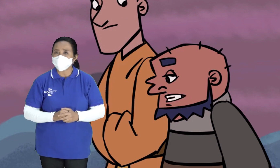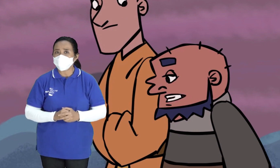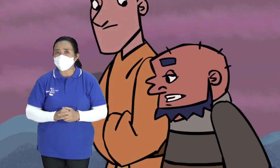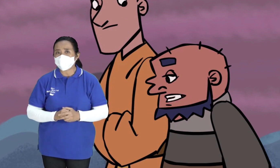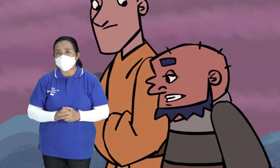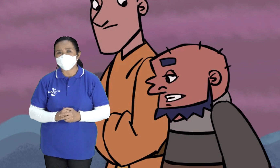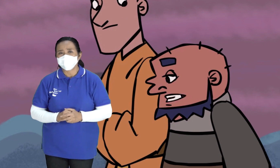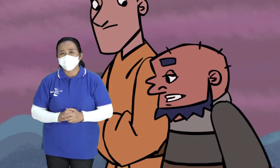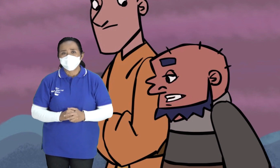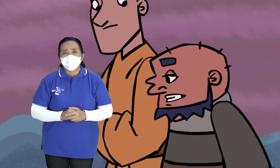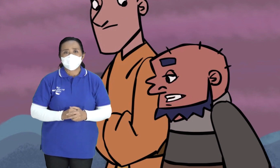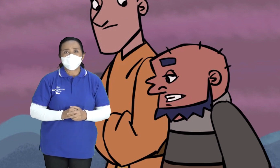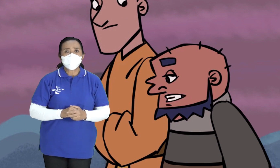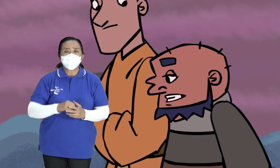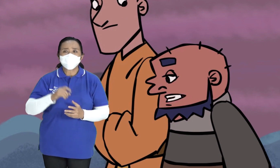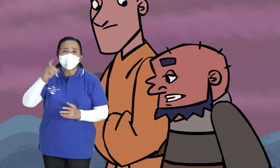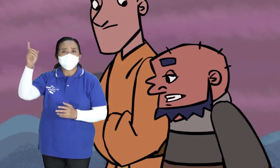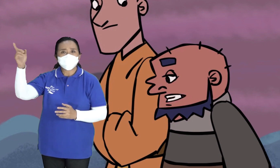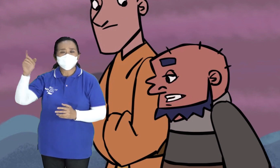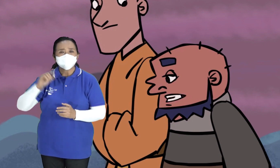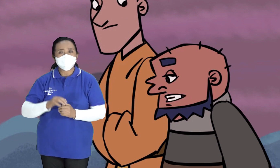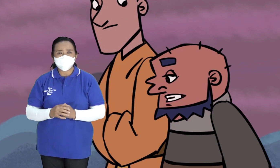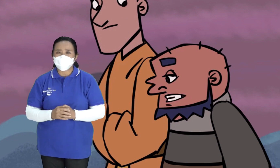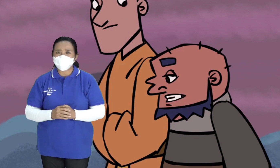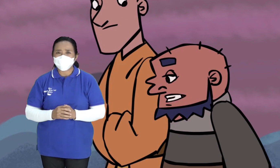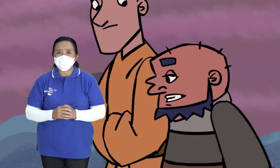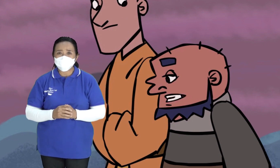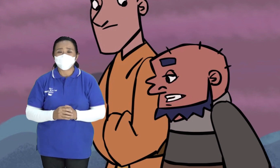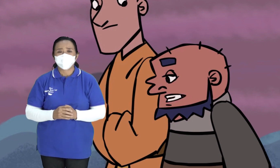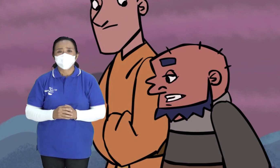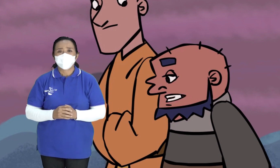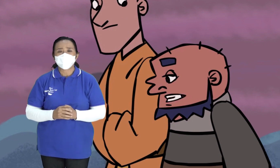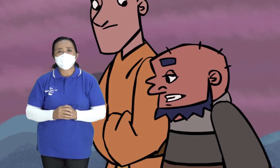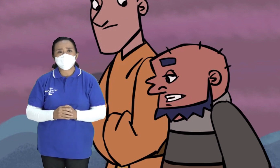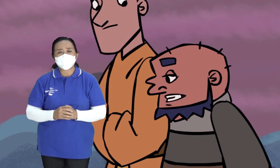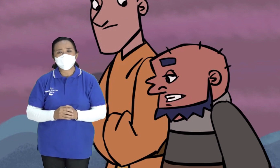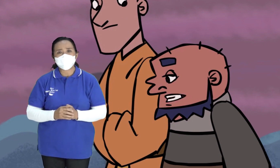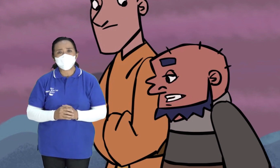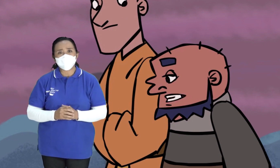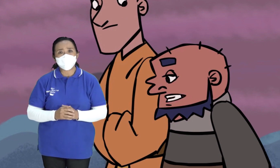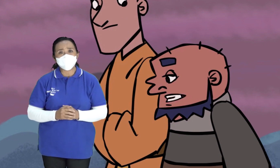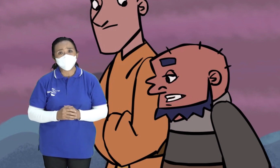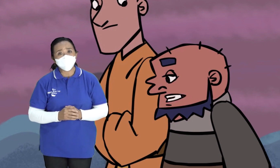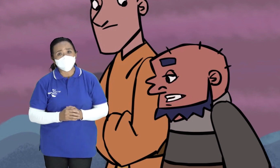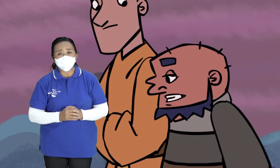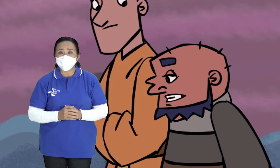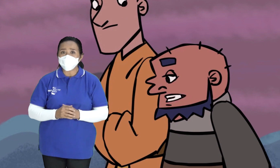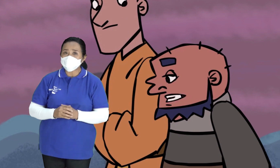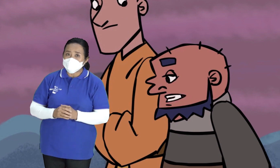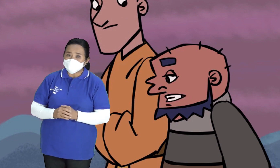Begitu gak sama papa Papa mau pergi keluar kota Misalnya ya Mau ke Jakarta Apa mau ke Bandung Ada urusan